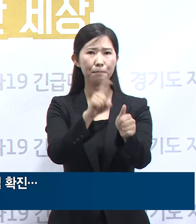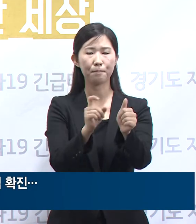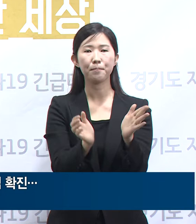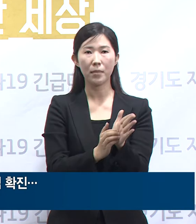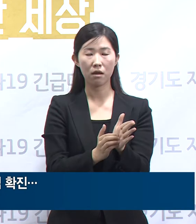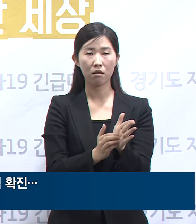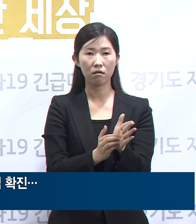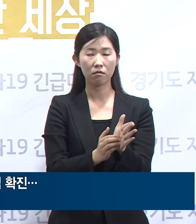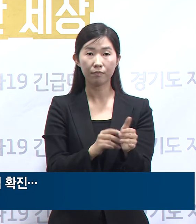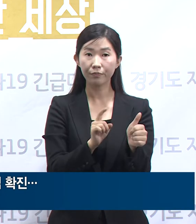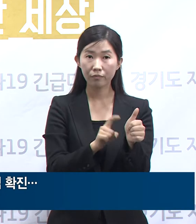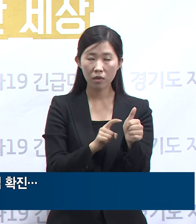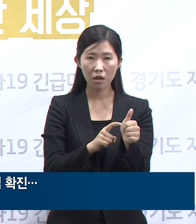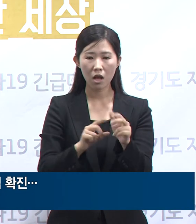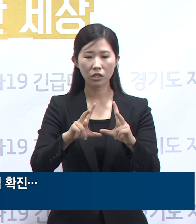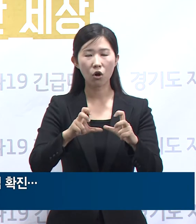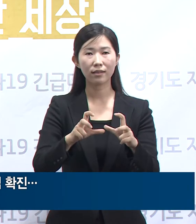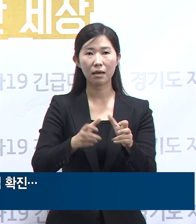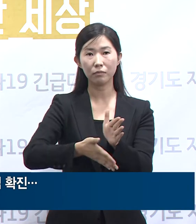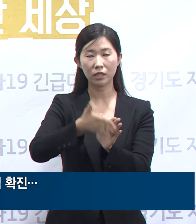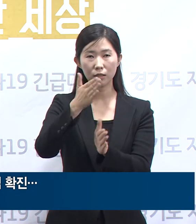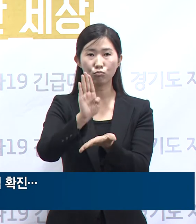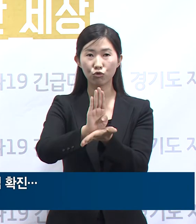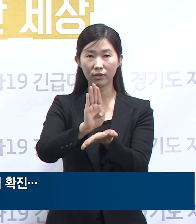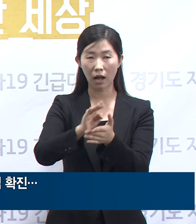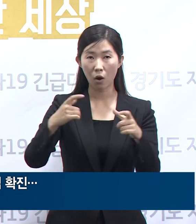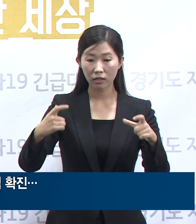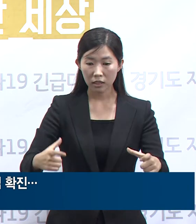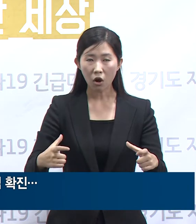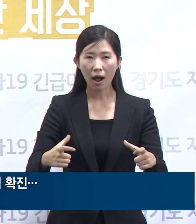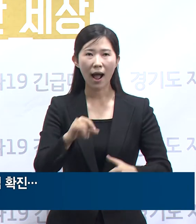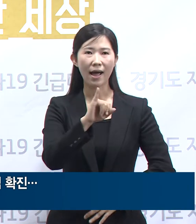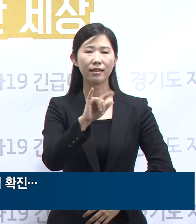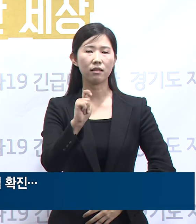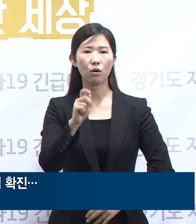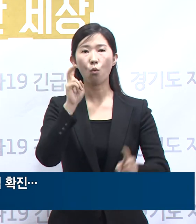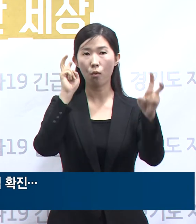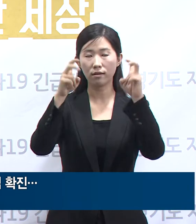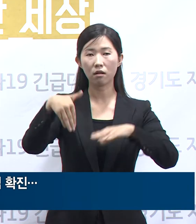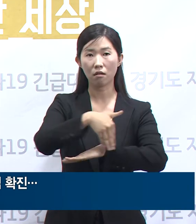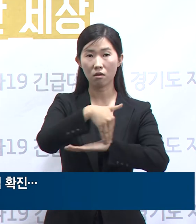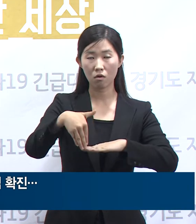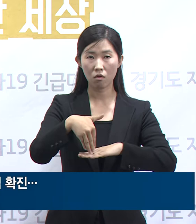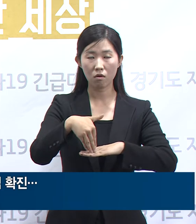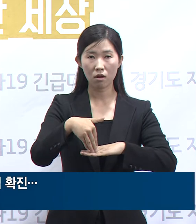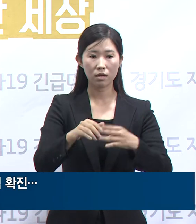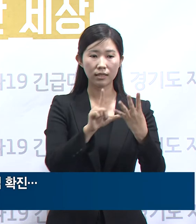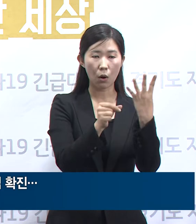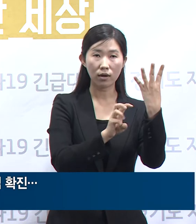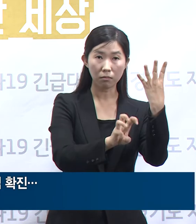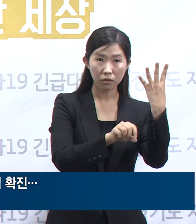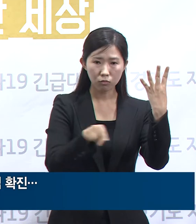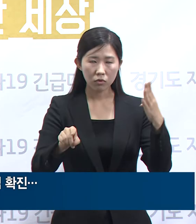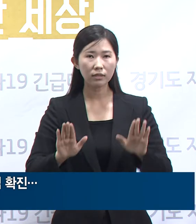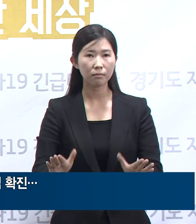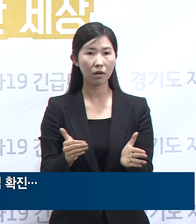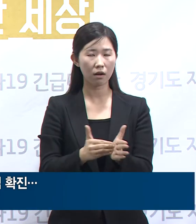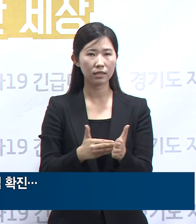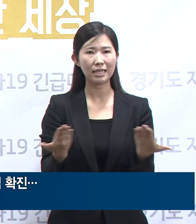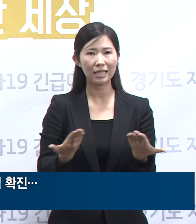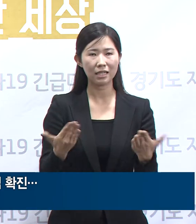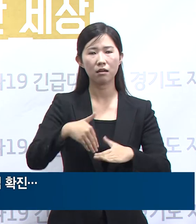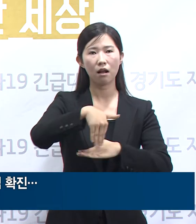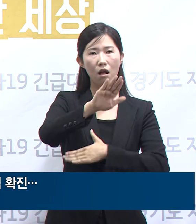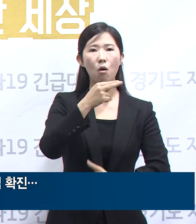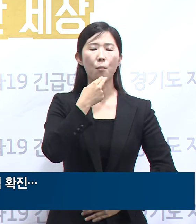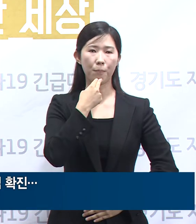확진자는 성남시 분당구에 소재한 IT회사 직원으로 4월 30일부터 현재까지 직장에는 출근하지 않은 것으로 확인되었습니다.